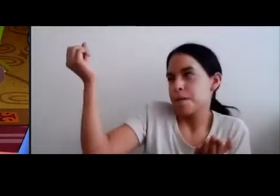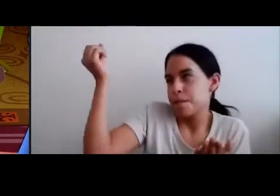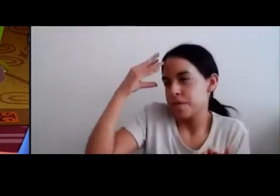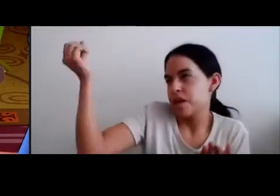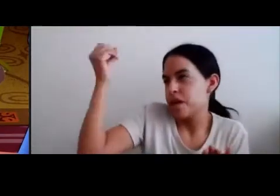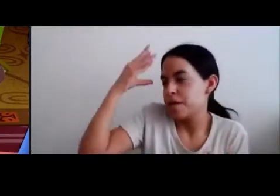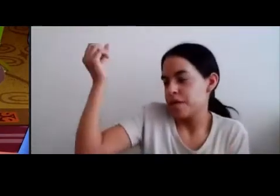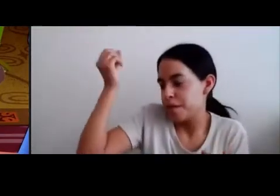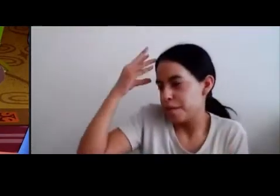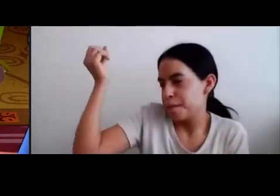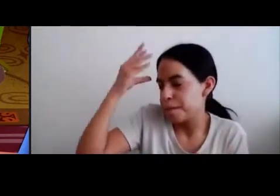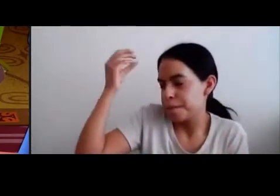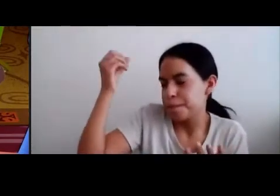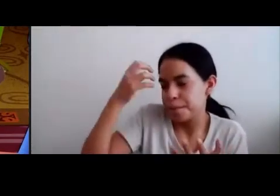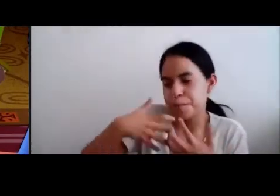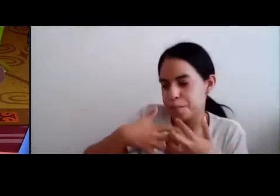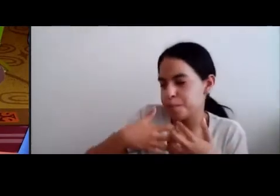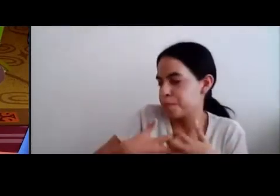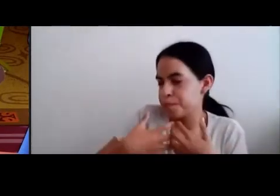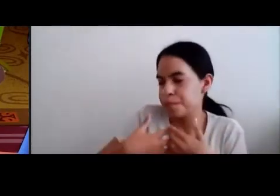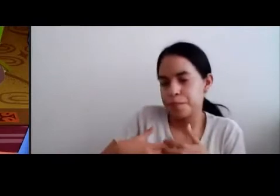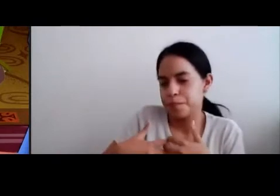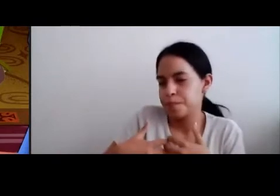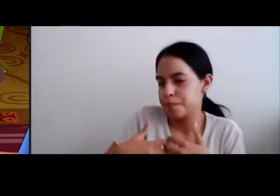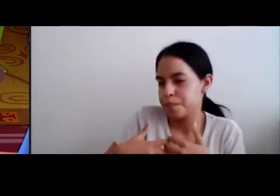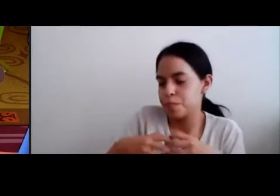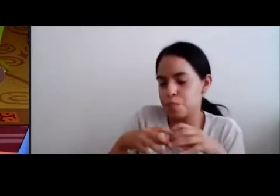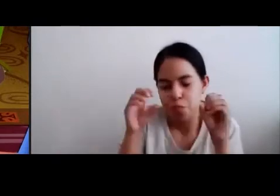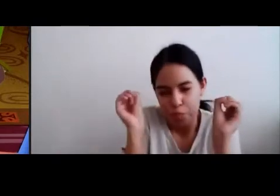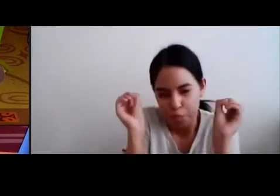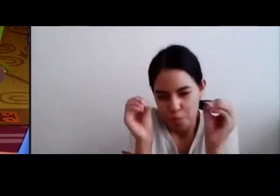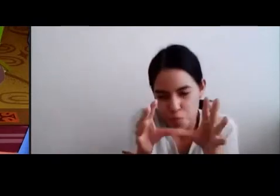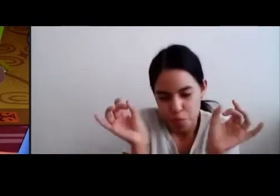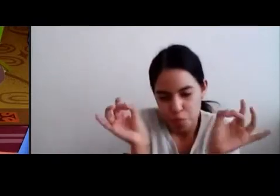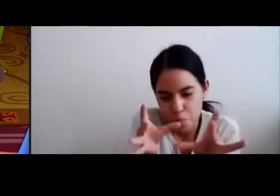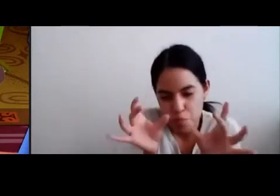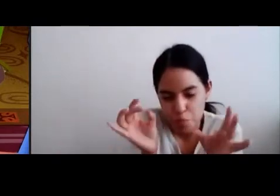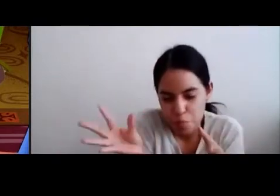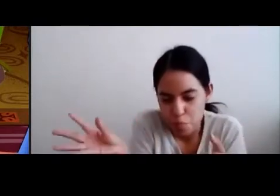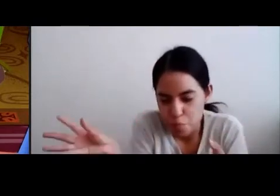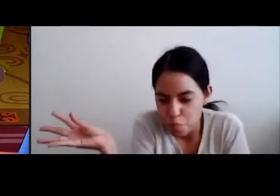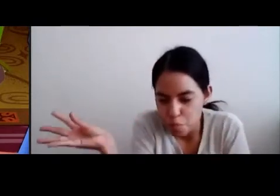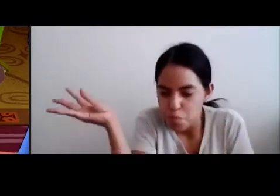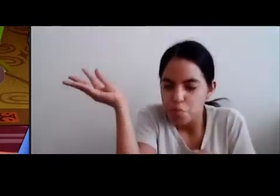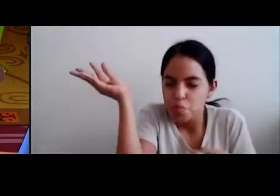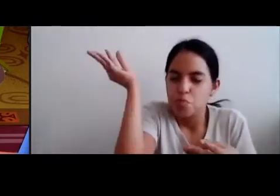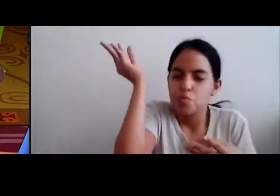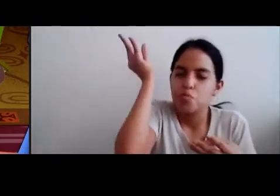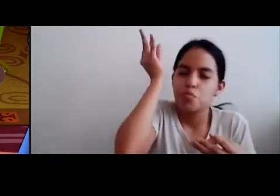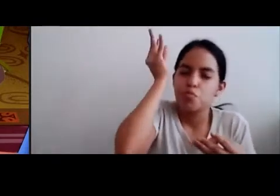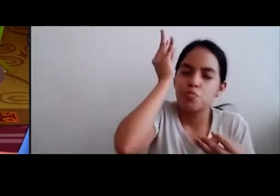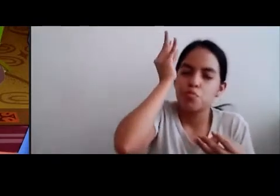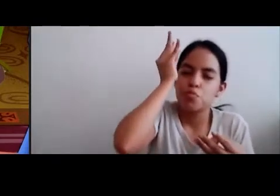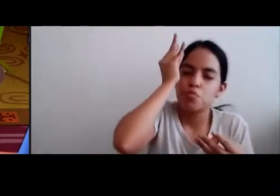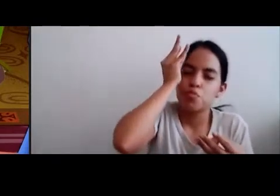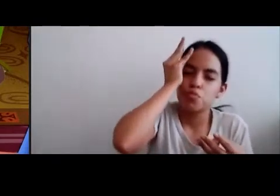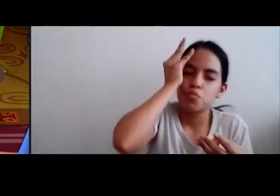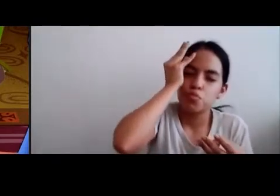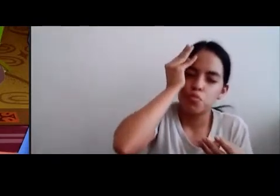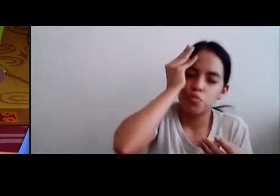Mira princesa Te daré la capacidad De aprender Serás muy inteligente Y